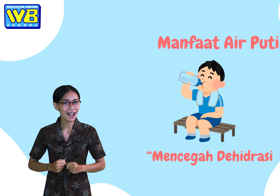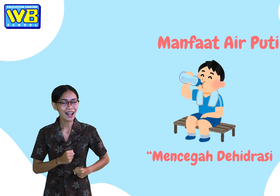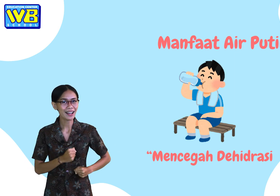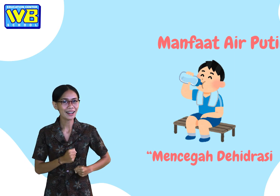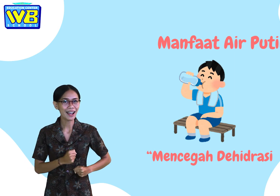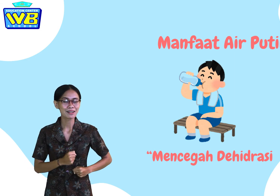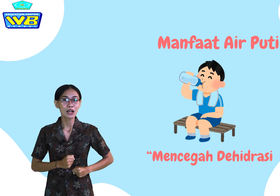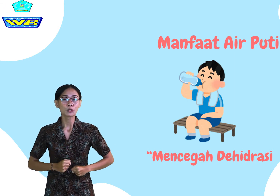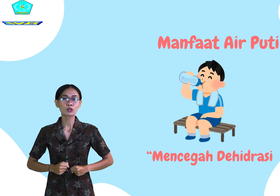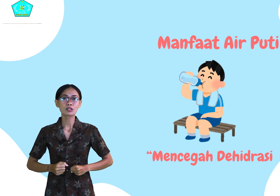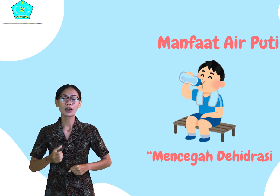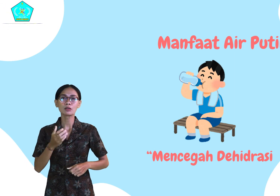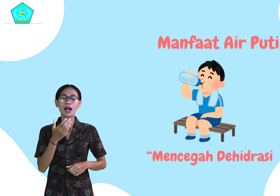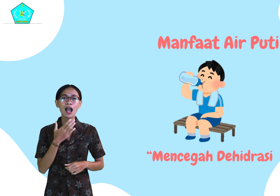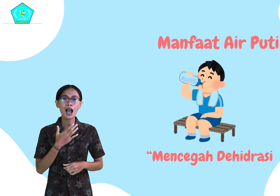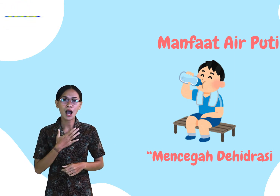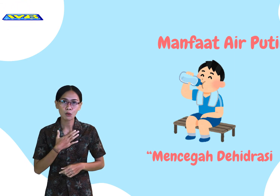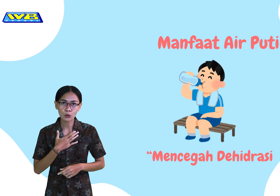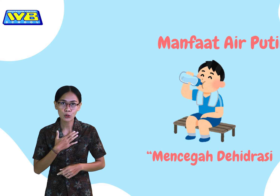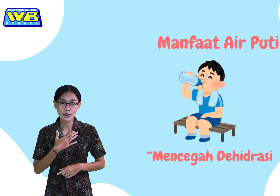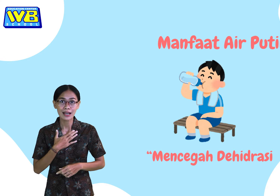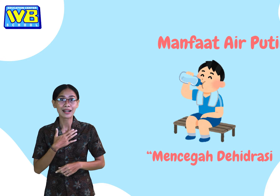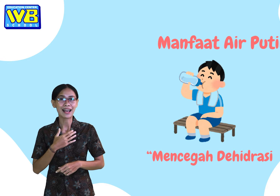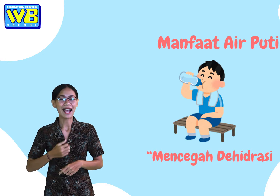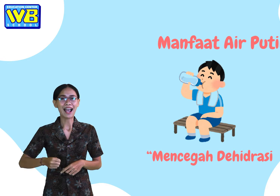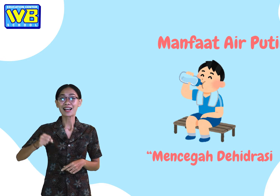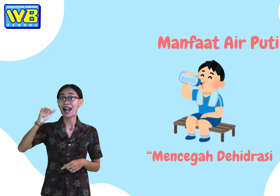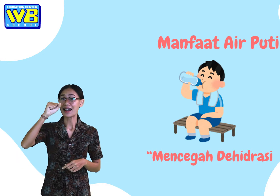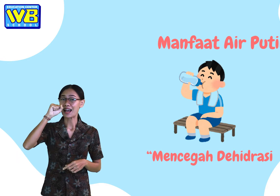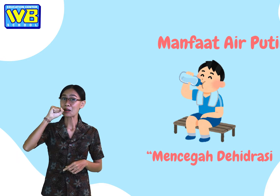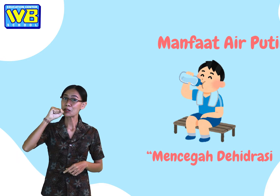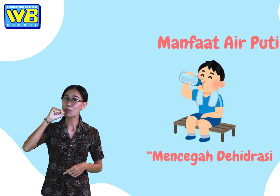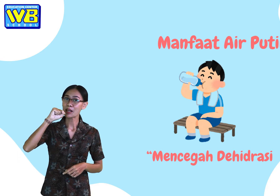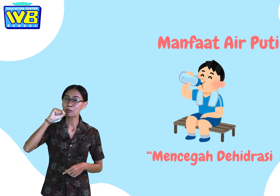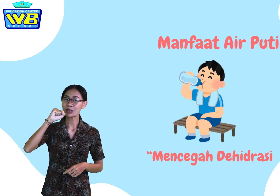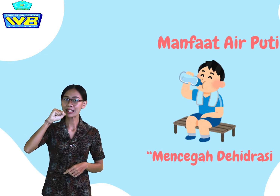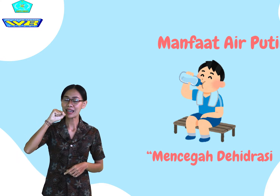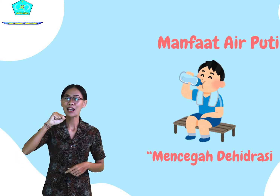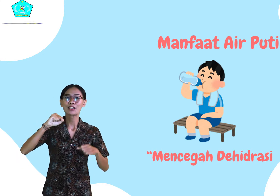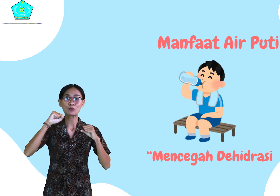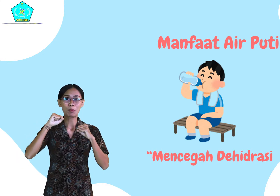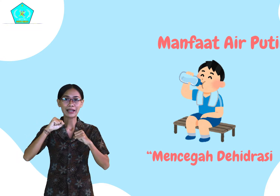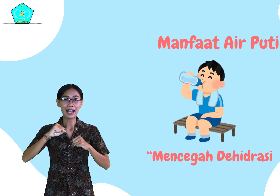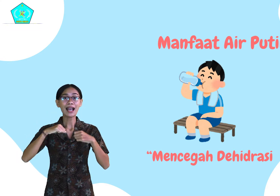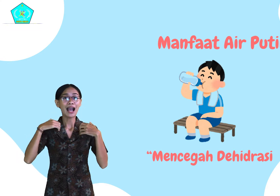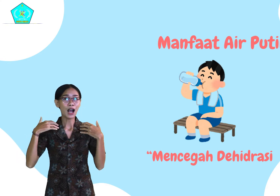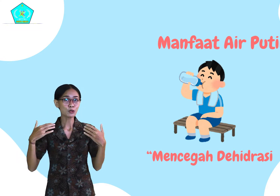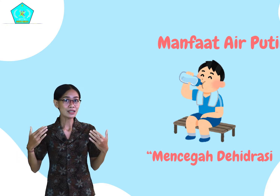terus tiba-tiba haus. Nah, anak-anak minum air putih supaya hausnya